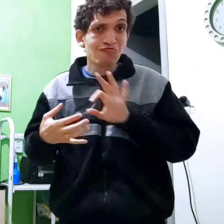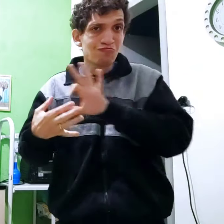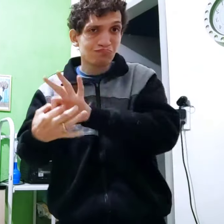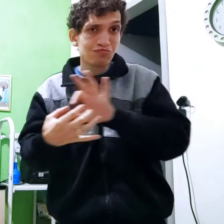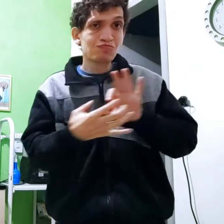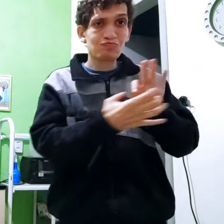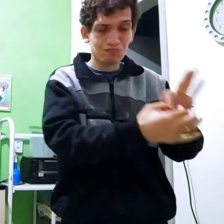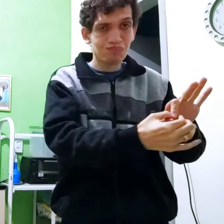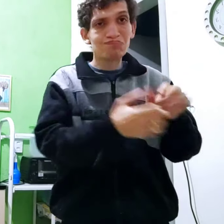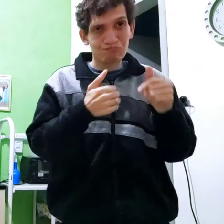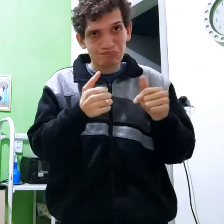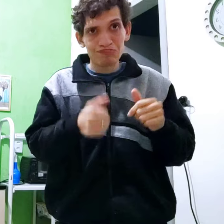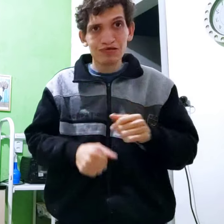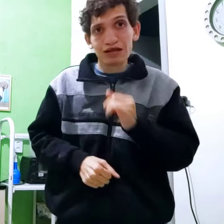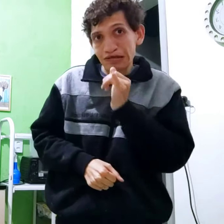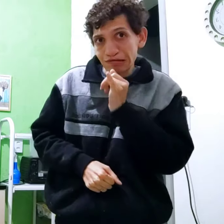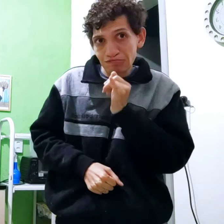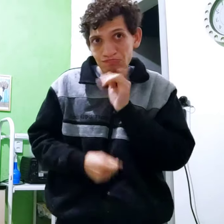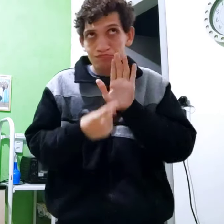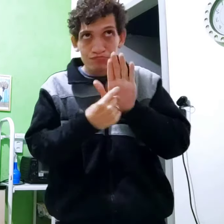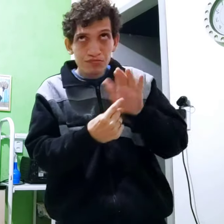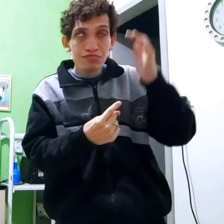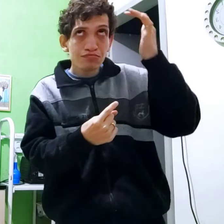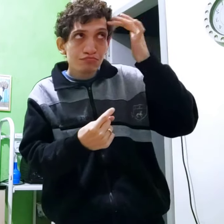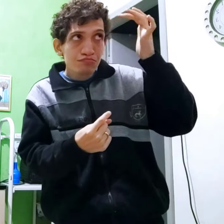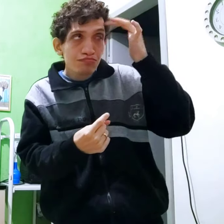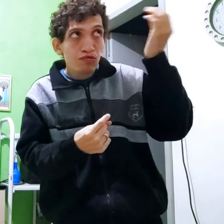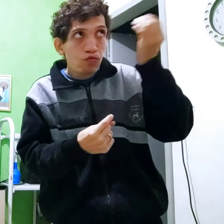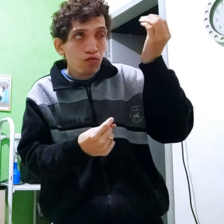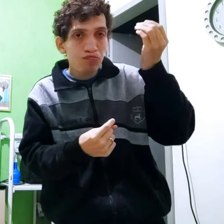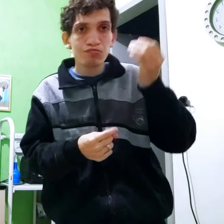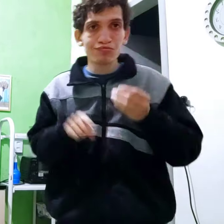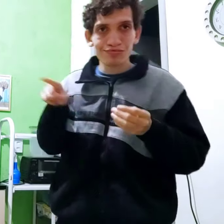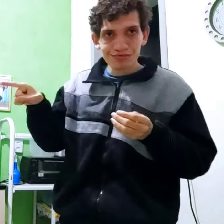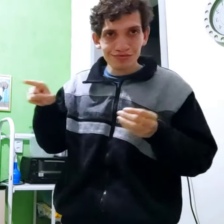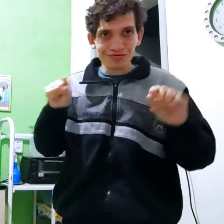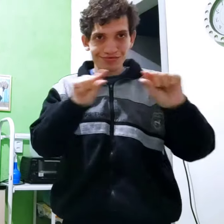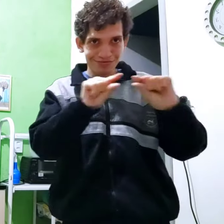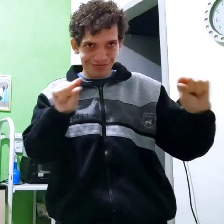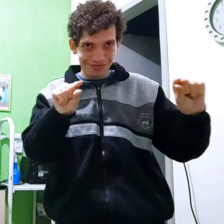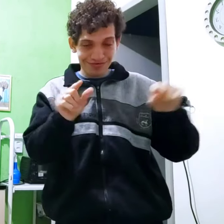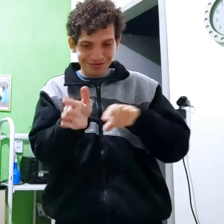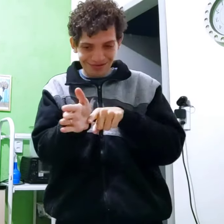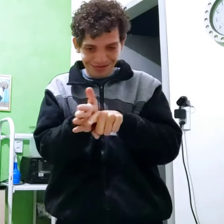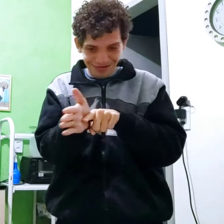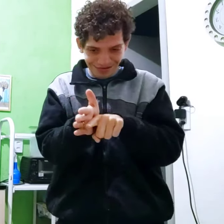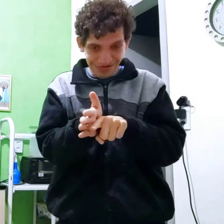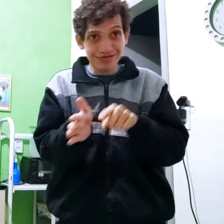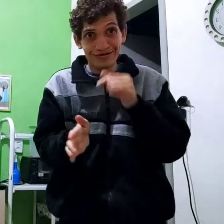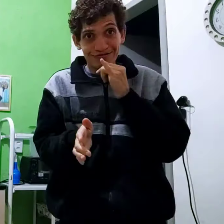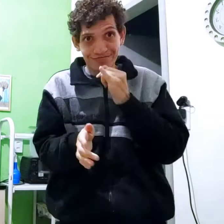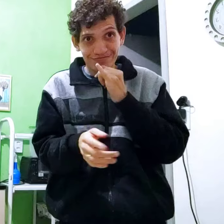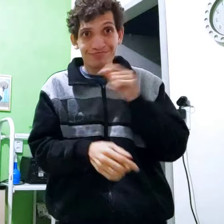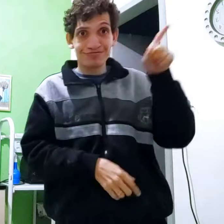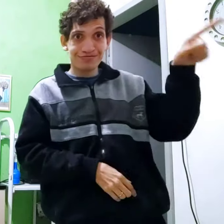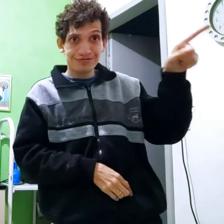diferentes? Um contexto diferente Por exemplo, você vai entender Como, o primeiro praze É esse de